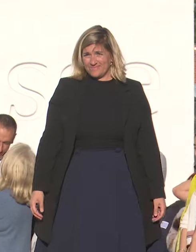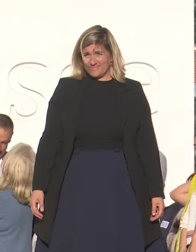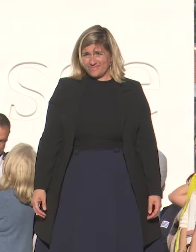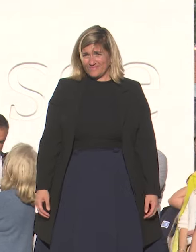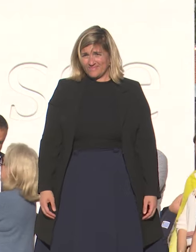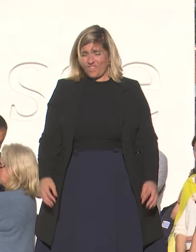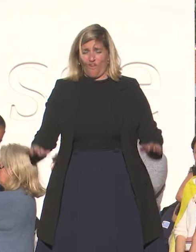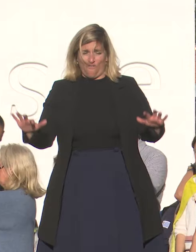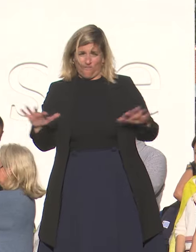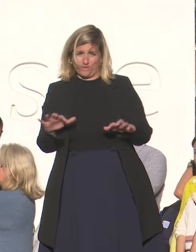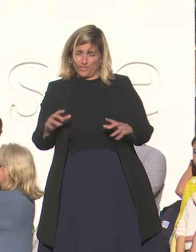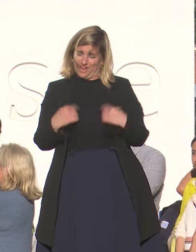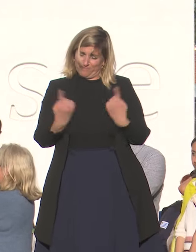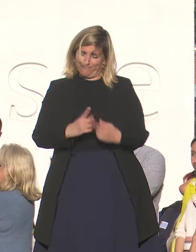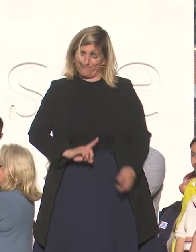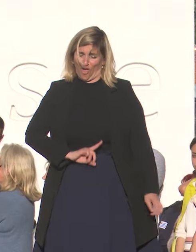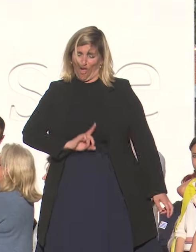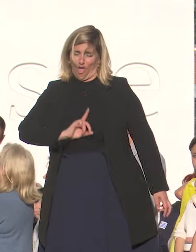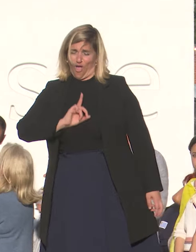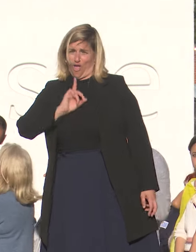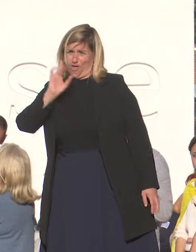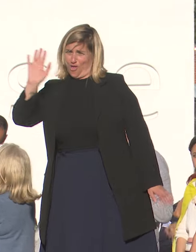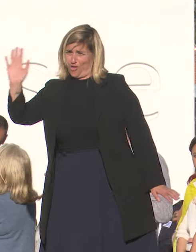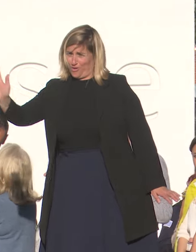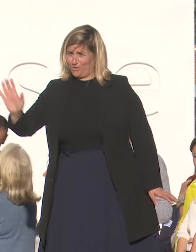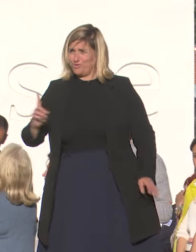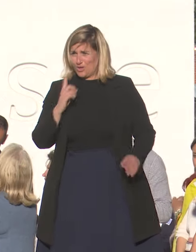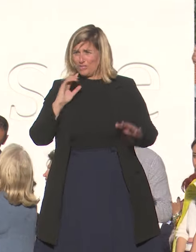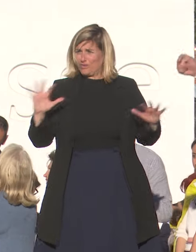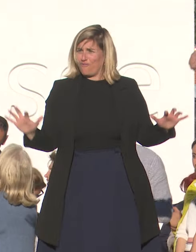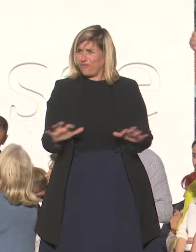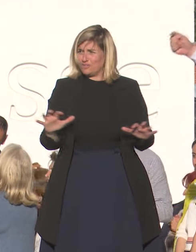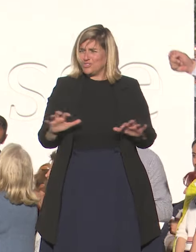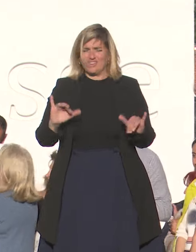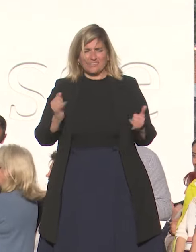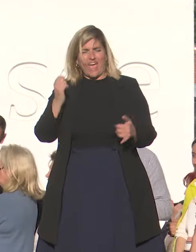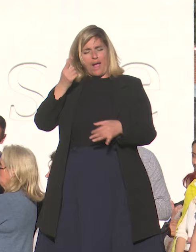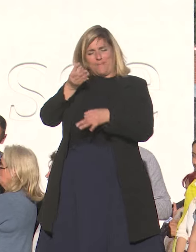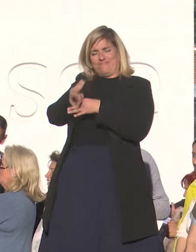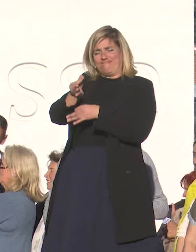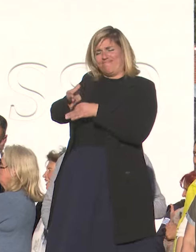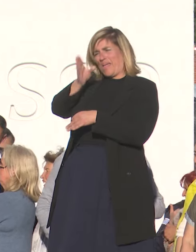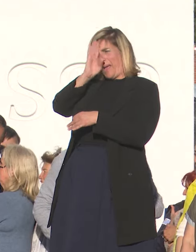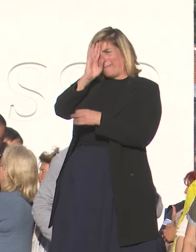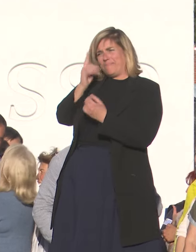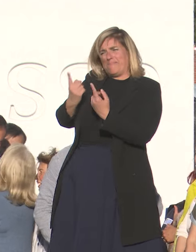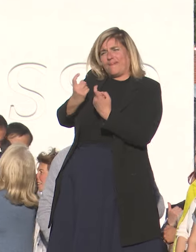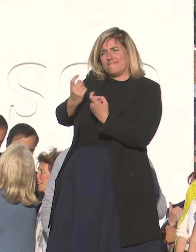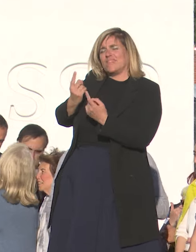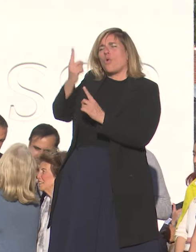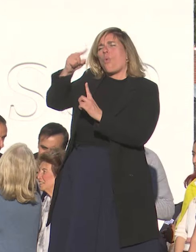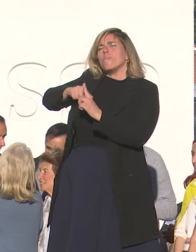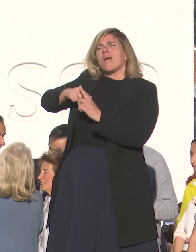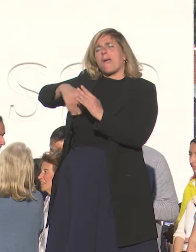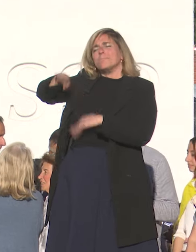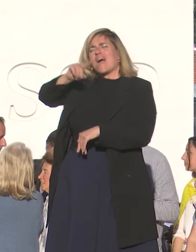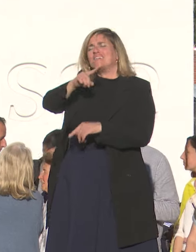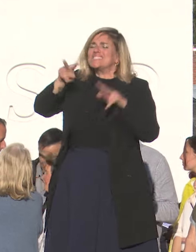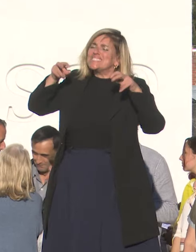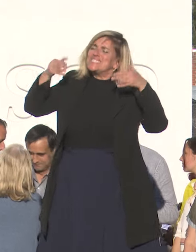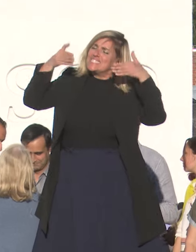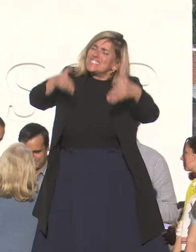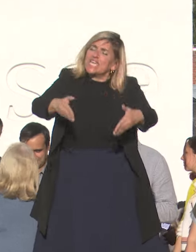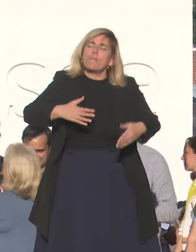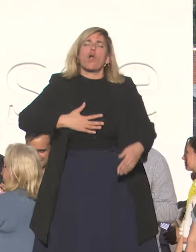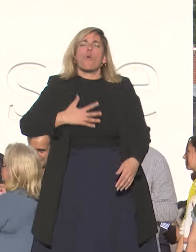Personal del que nos sentimos orgullosos. Personal del que se viene capacitando desde hace más de un mes en temas como la